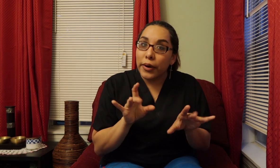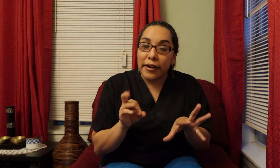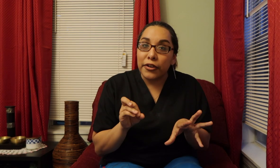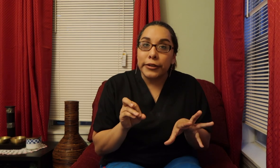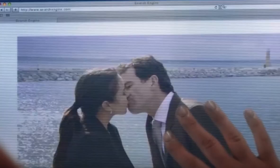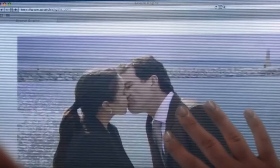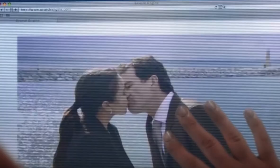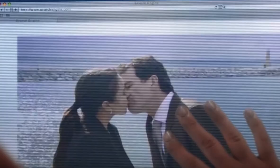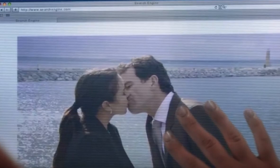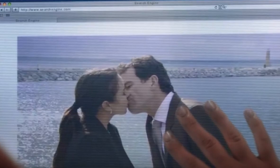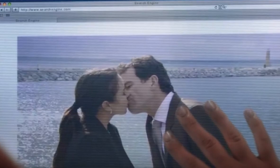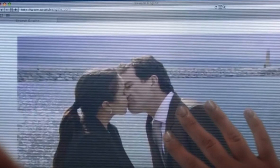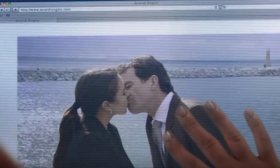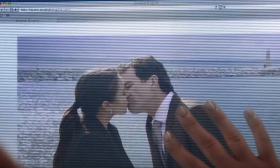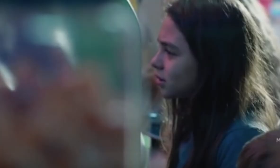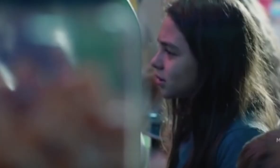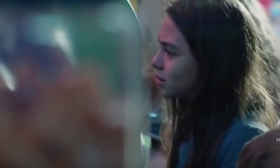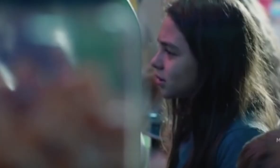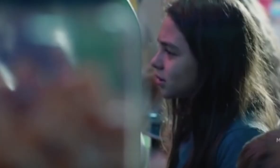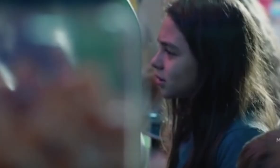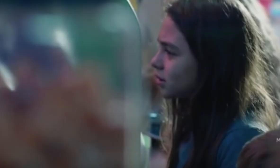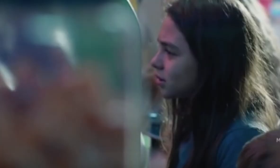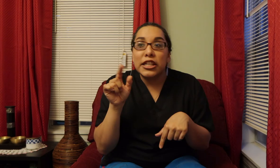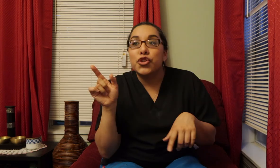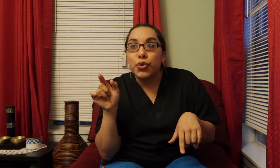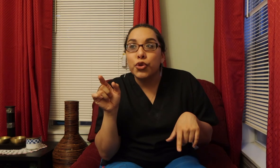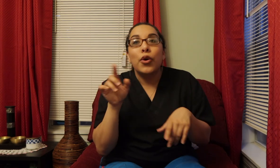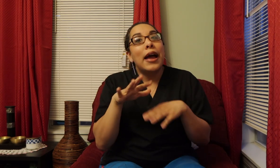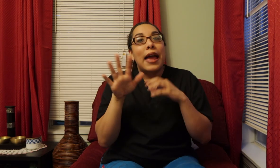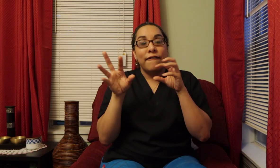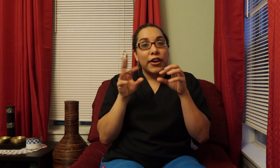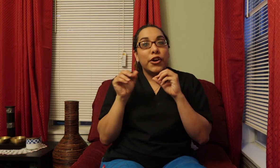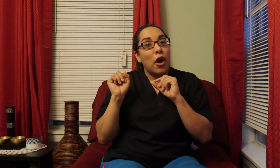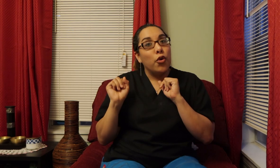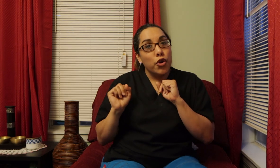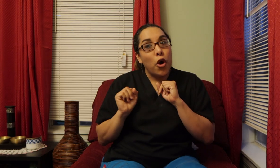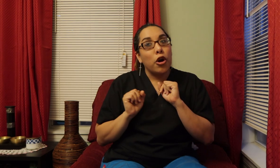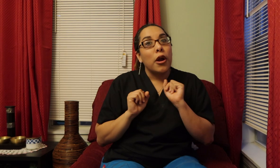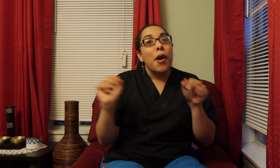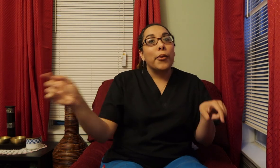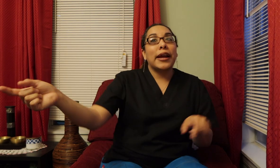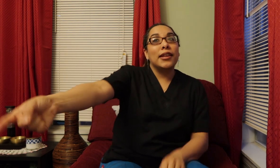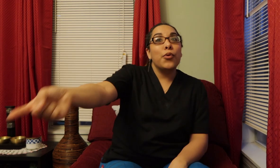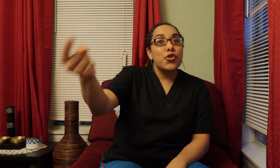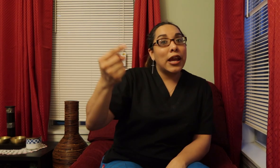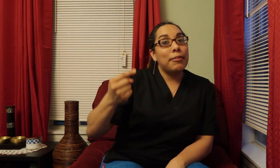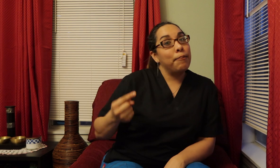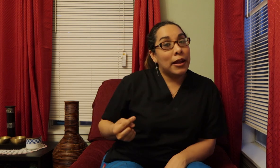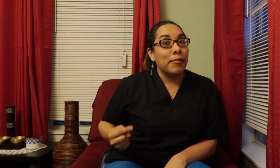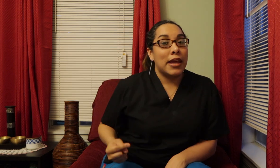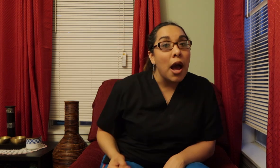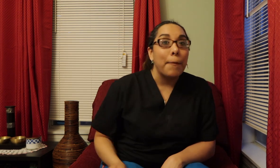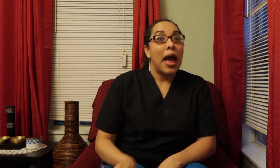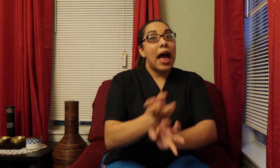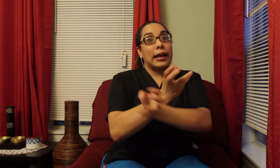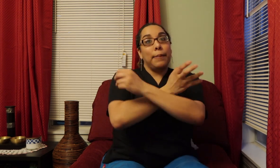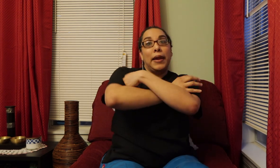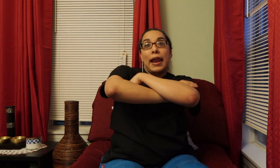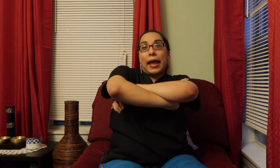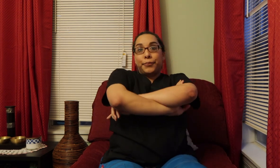whatever Tell me Mi detective My little Nancy Drew And figured out Who you are Porque así When you can even Pick me up I can be like